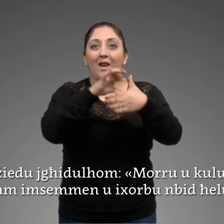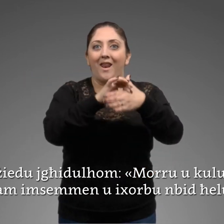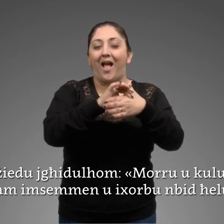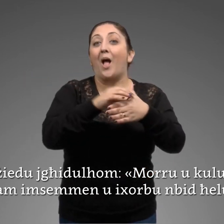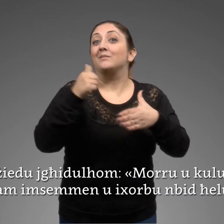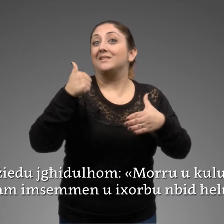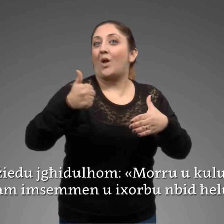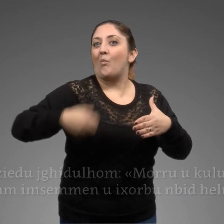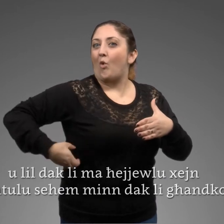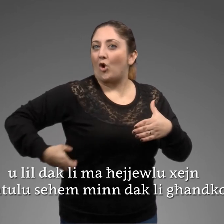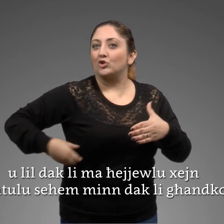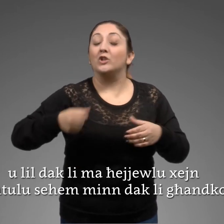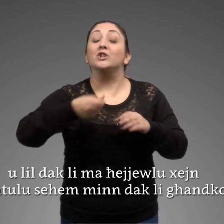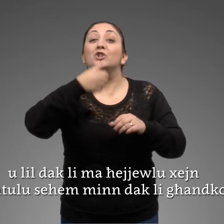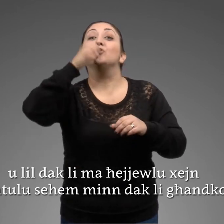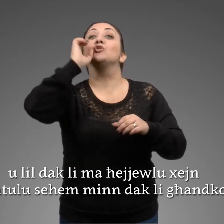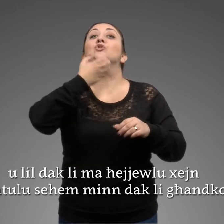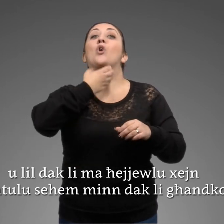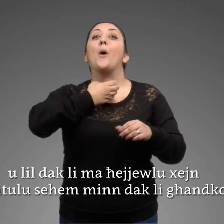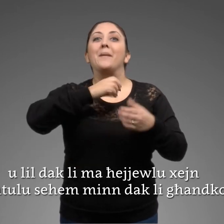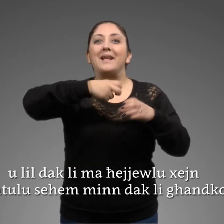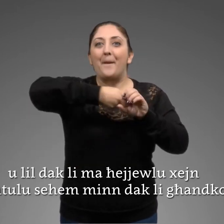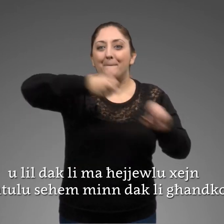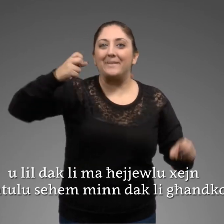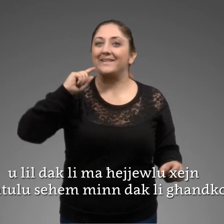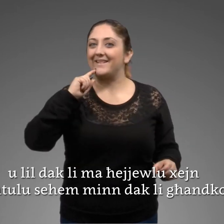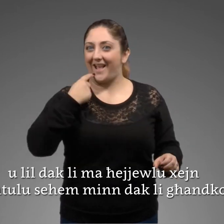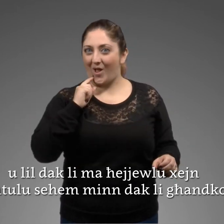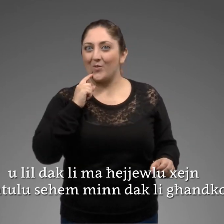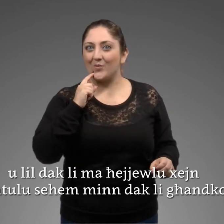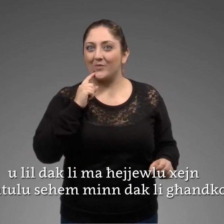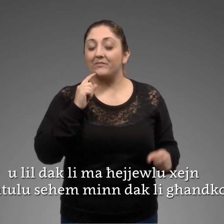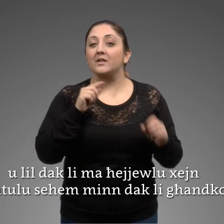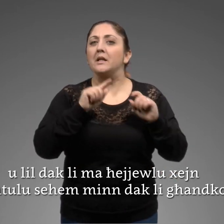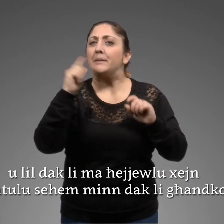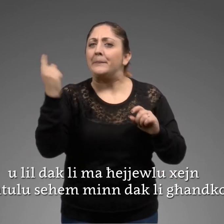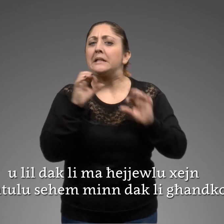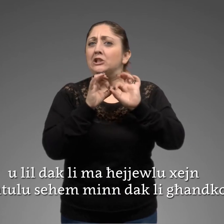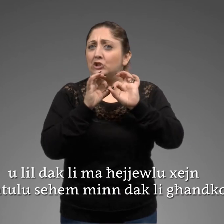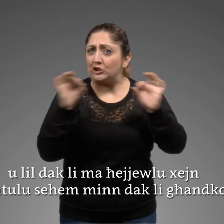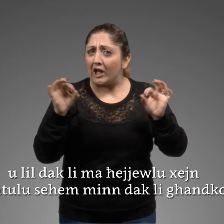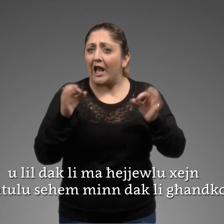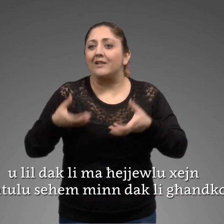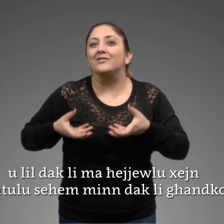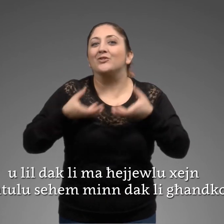in-biet ħalu U li l-dak li maħħi jawlu xejn i-batulu sem min-dak li jantkom